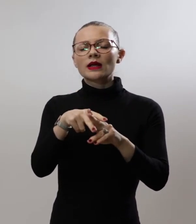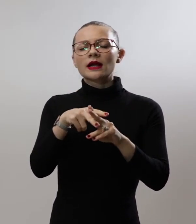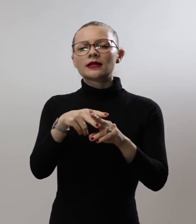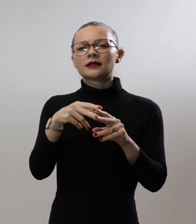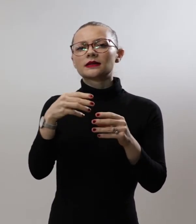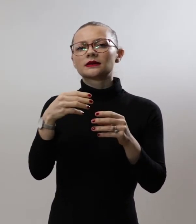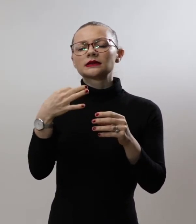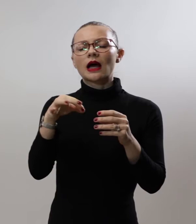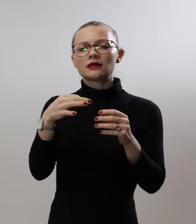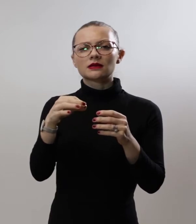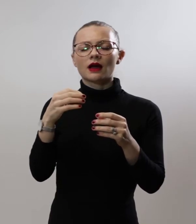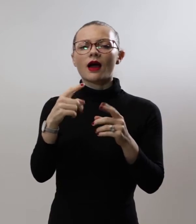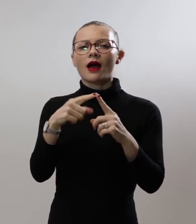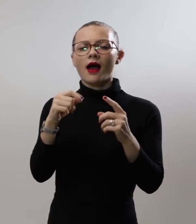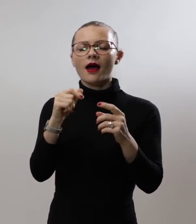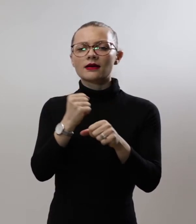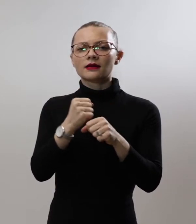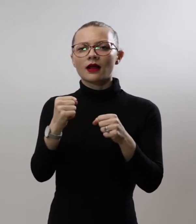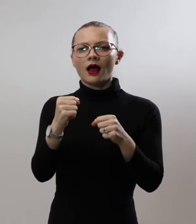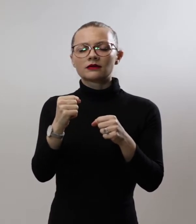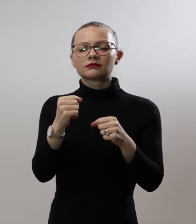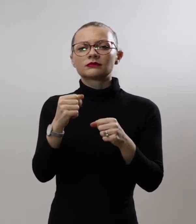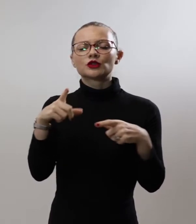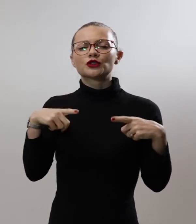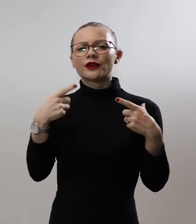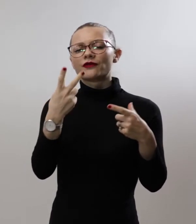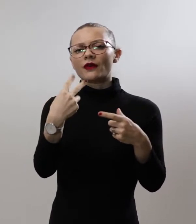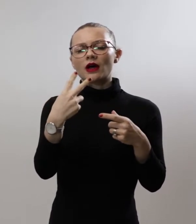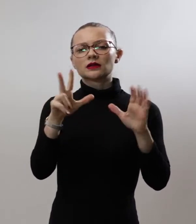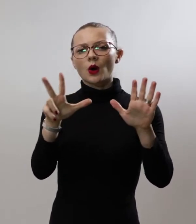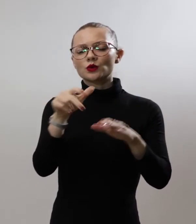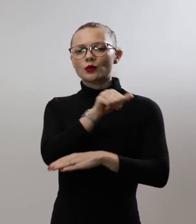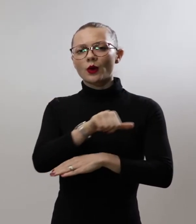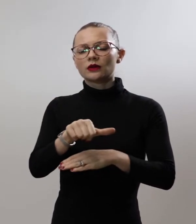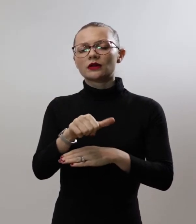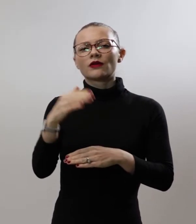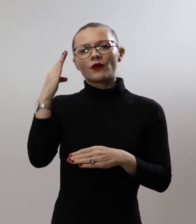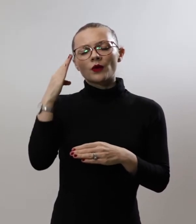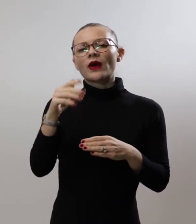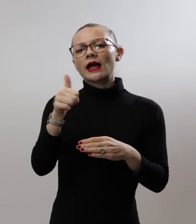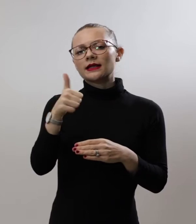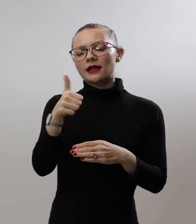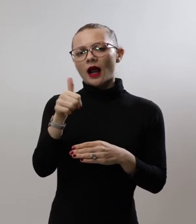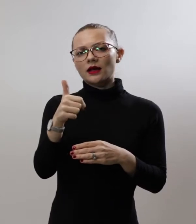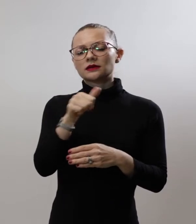народност од Норик Живееше 28 години, а војуваше 11 години За